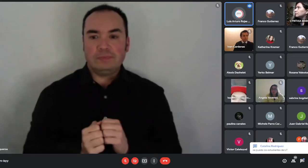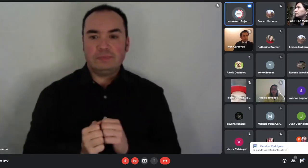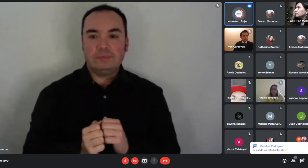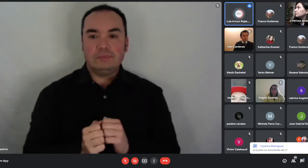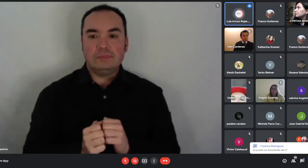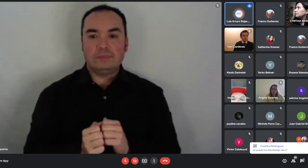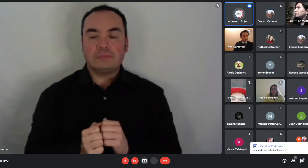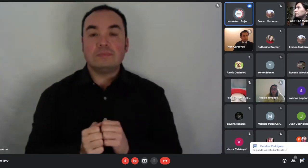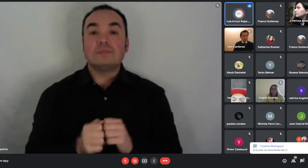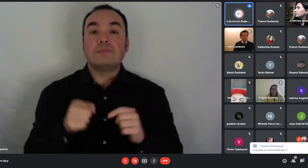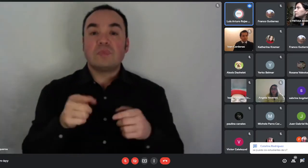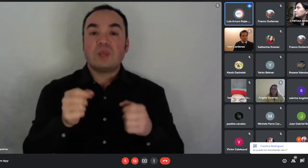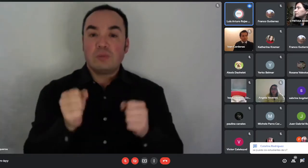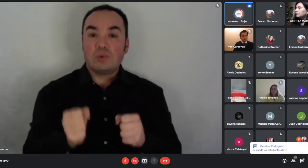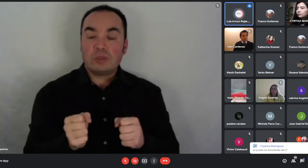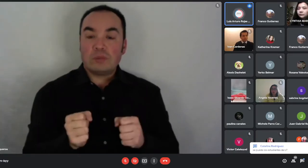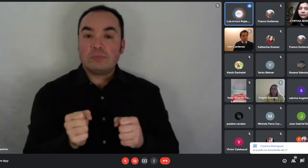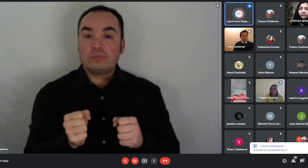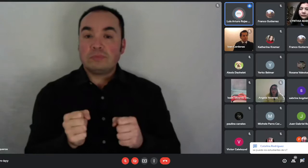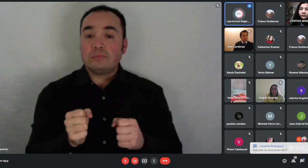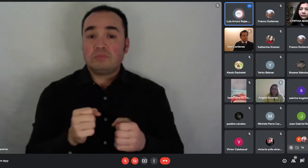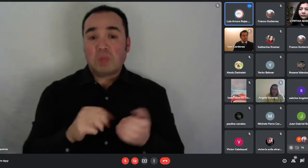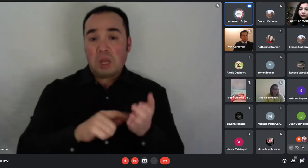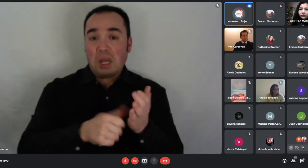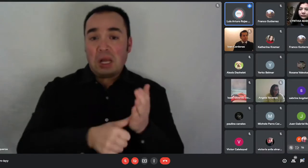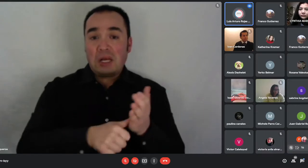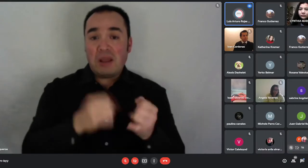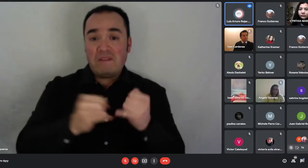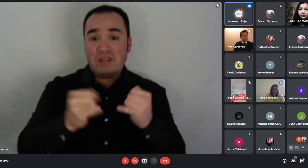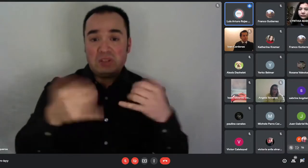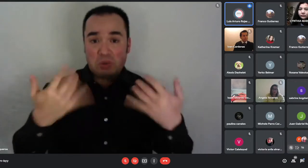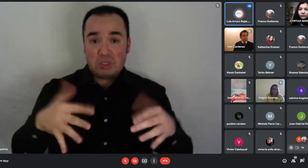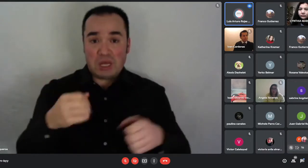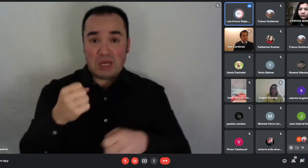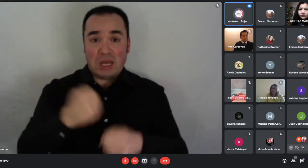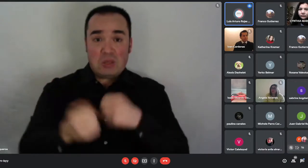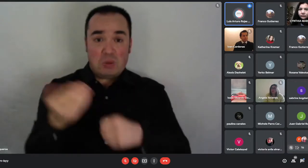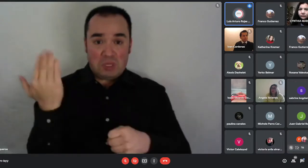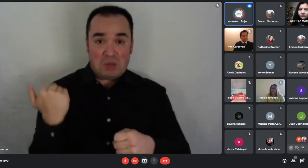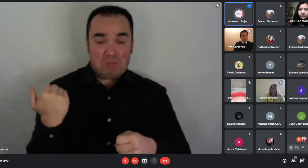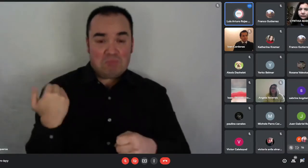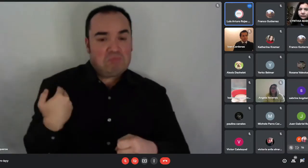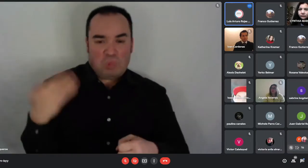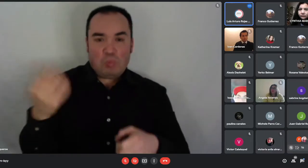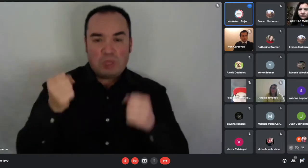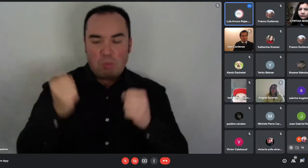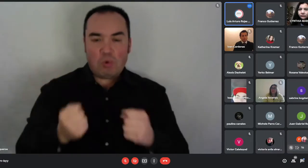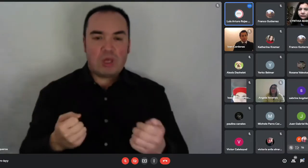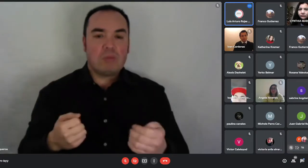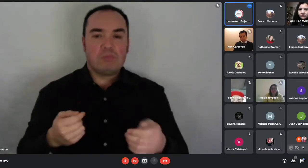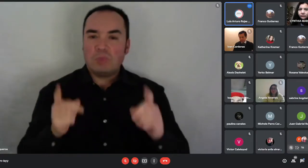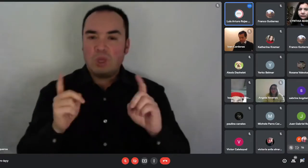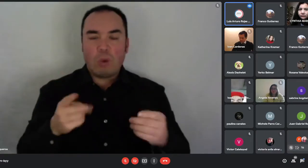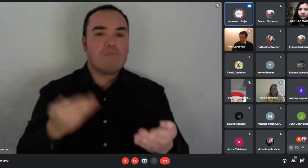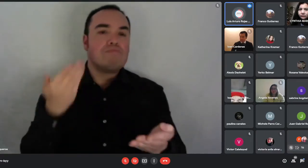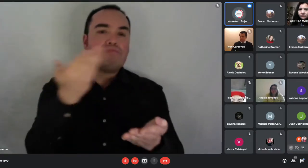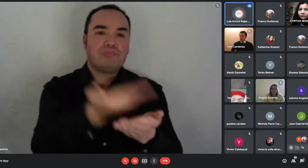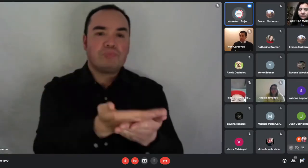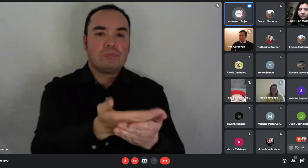pueden ser presentadas durante el año en curso. En el caso de los extranjeros, deben presentar la cédula de